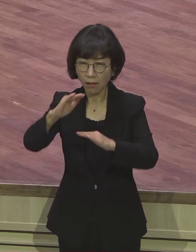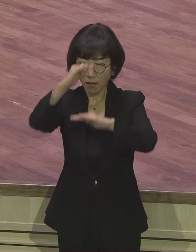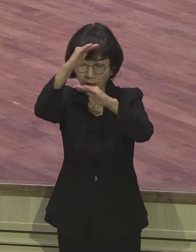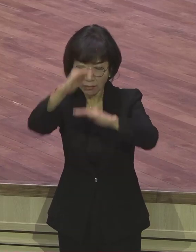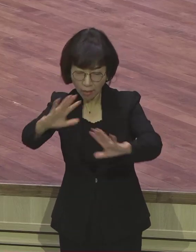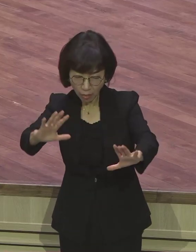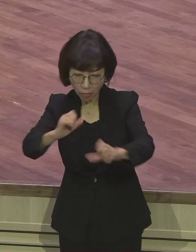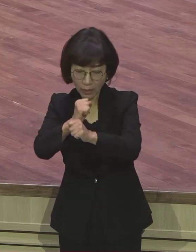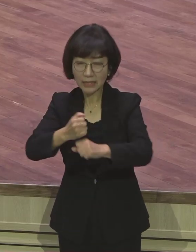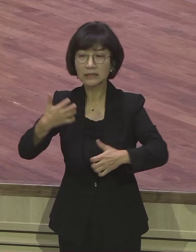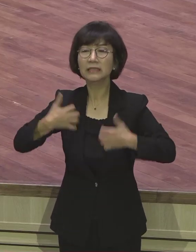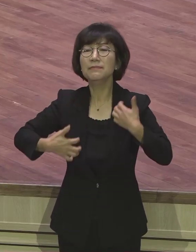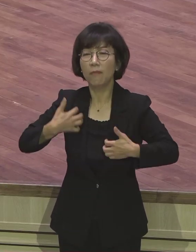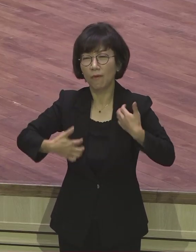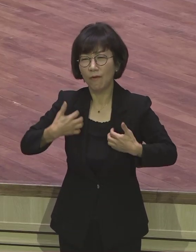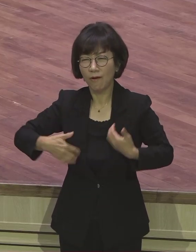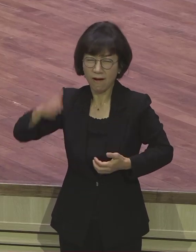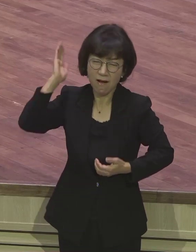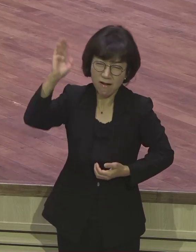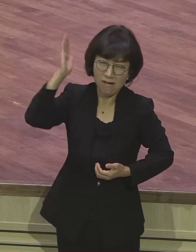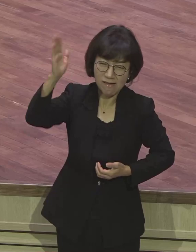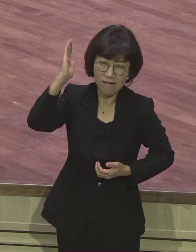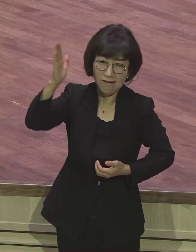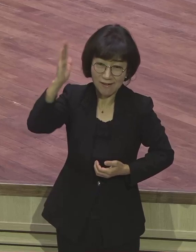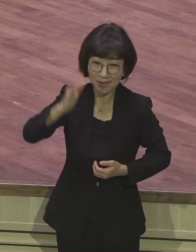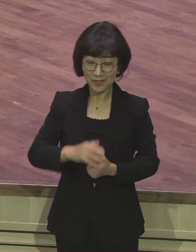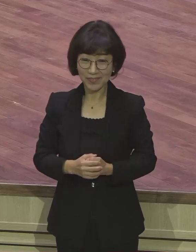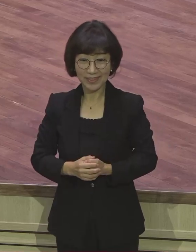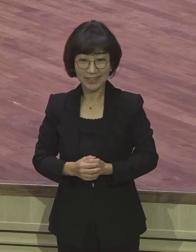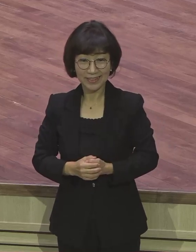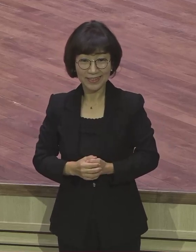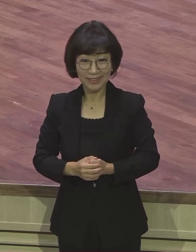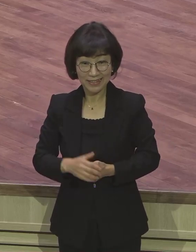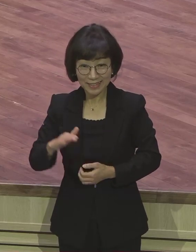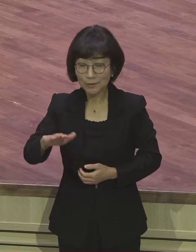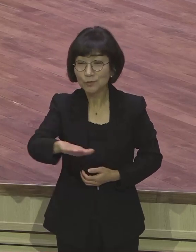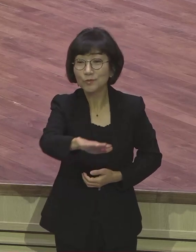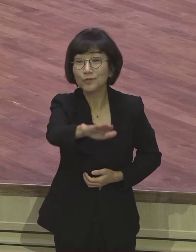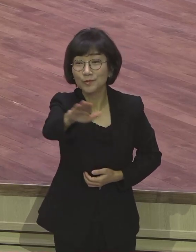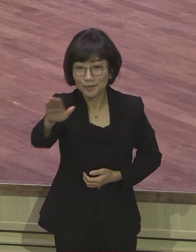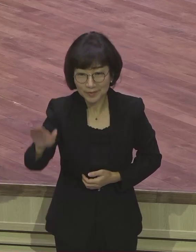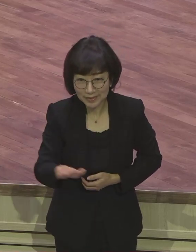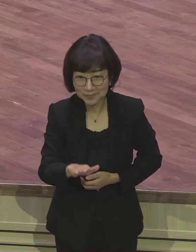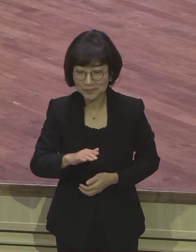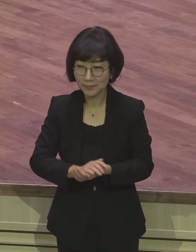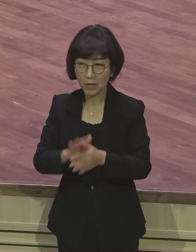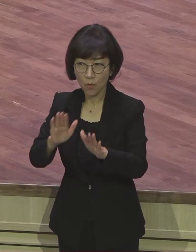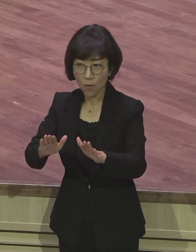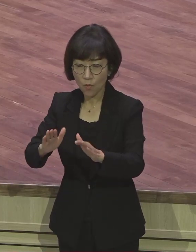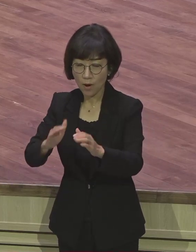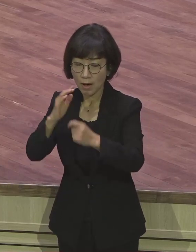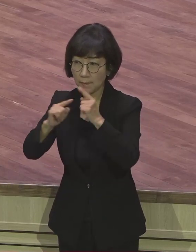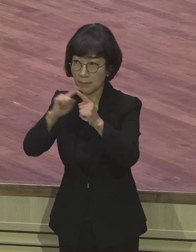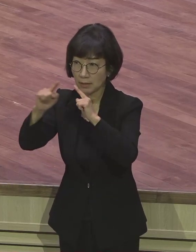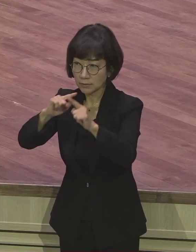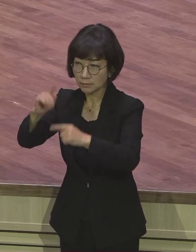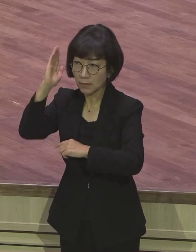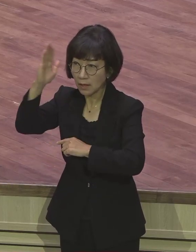지금 이 시간표는 뭐요? 우리가 말씀대로 뭘 해보게 됩니까? 기뻄을 해보게 돼요.